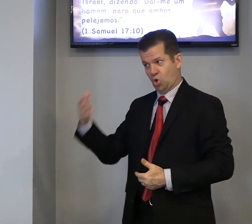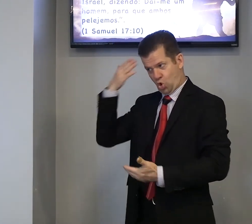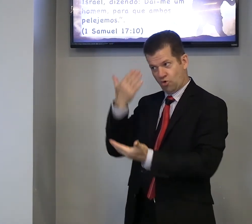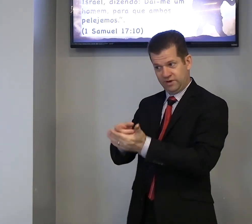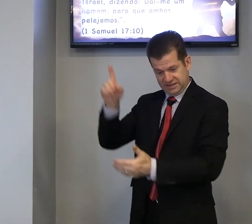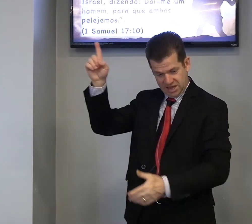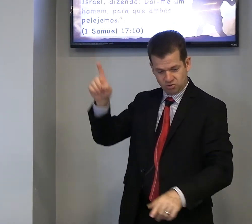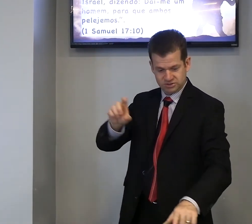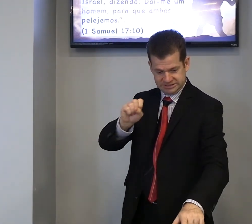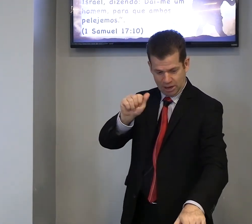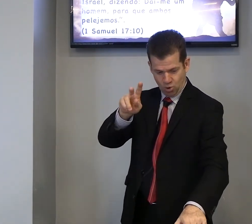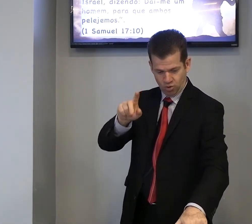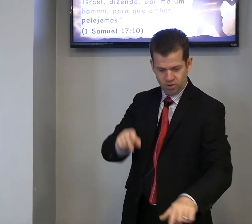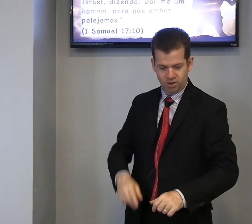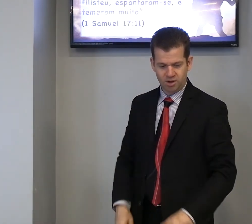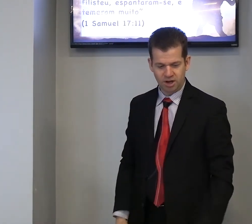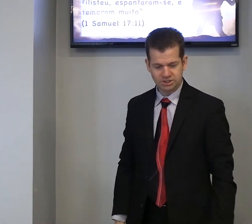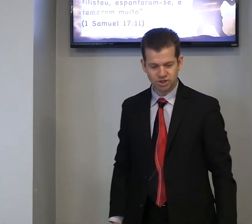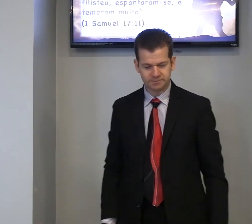Convinteu, Saúl? Olha só,